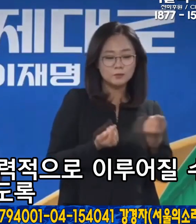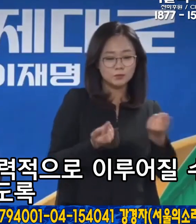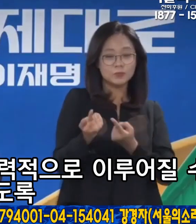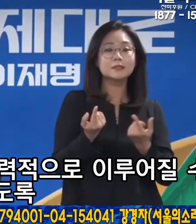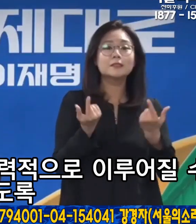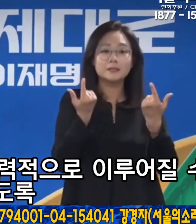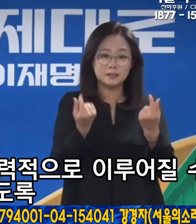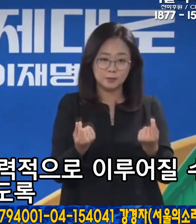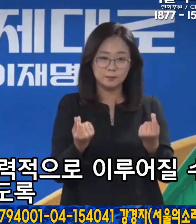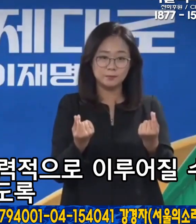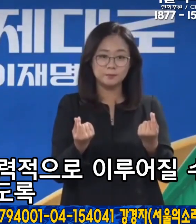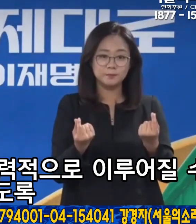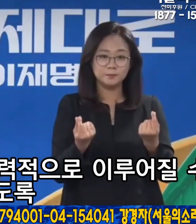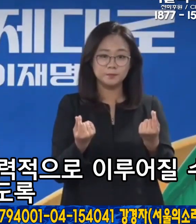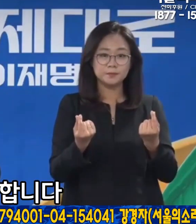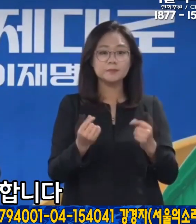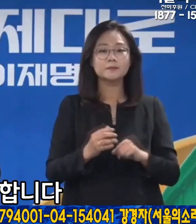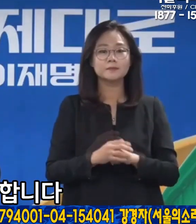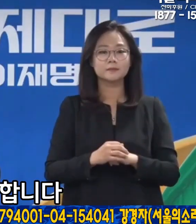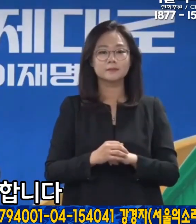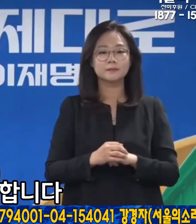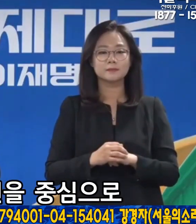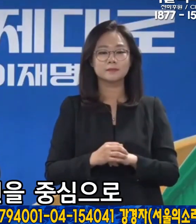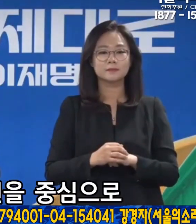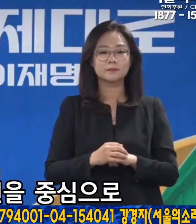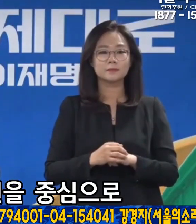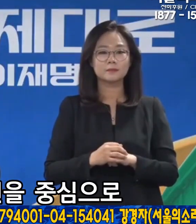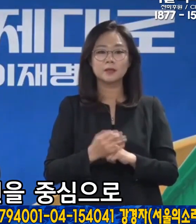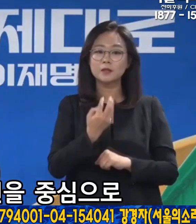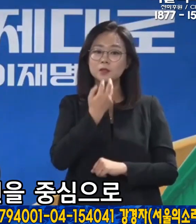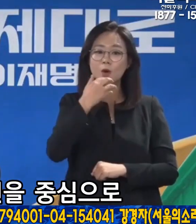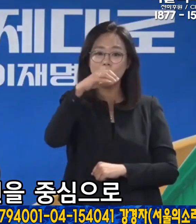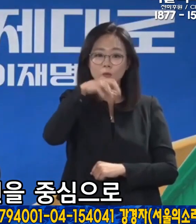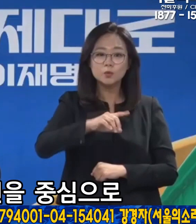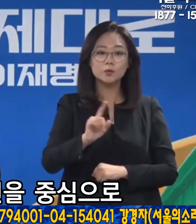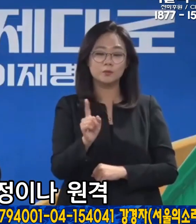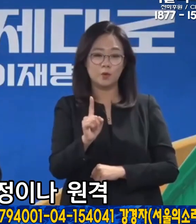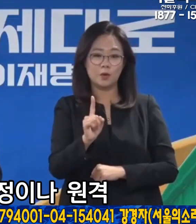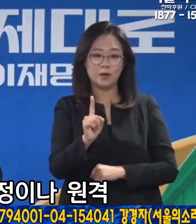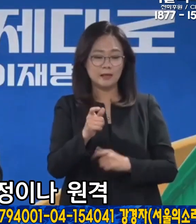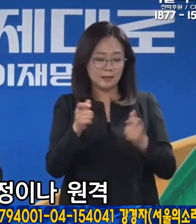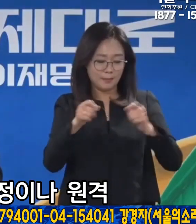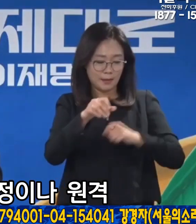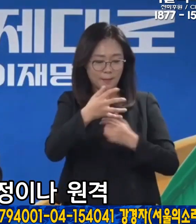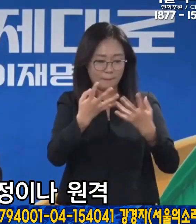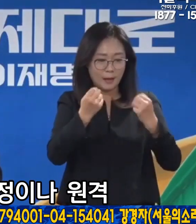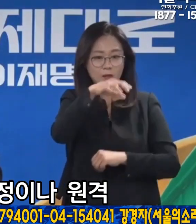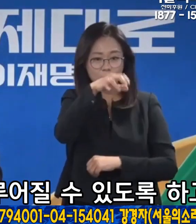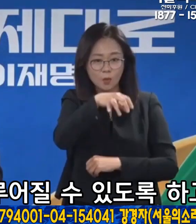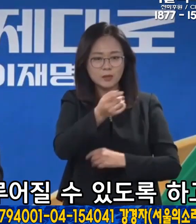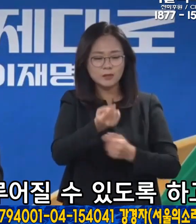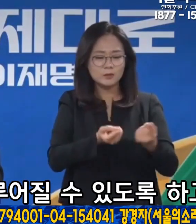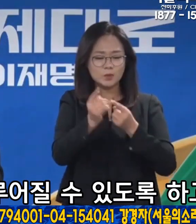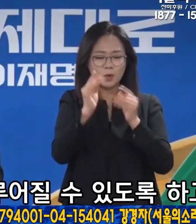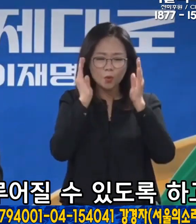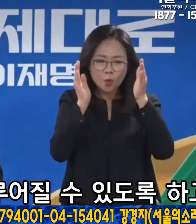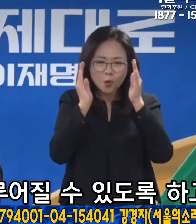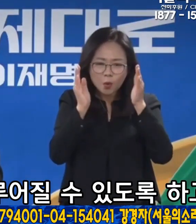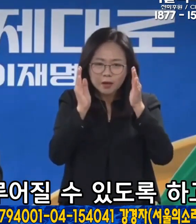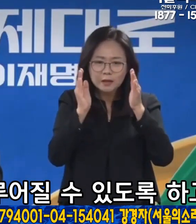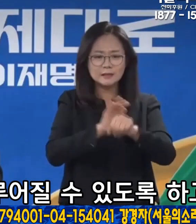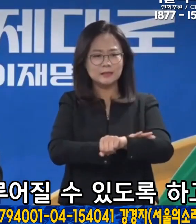이루어질 수 있도록 해야 합니다. 특히 수도권을 중심으로 밀집도 조정이나 원격 수업이